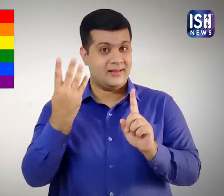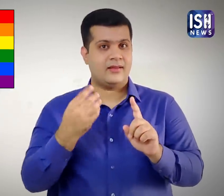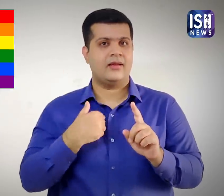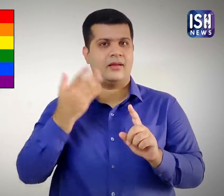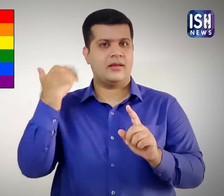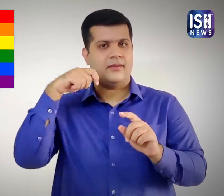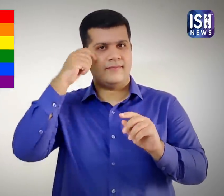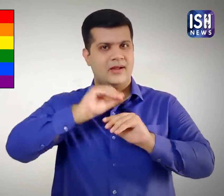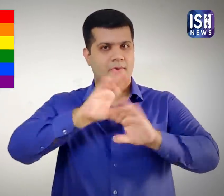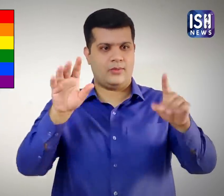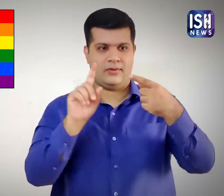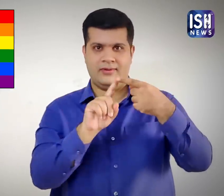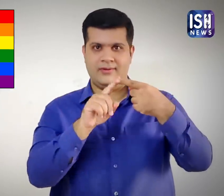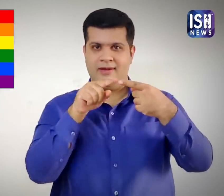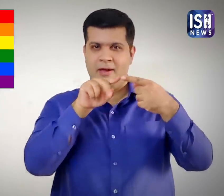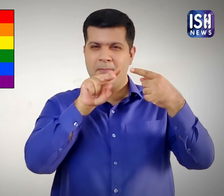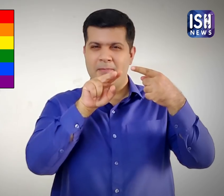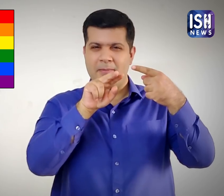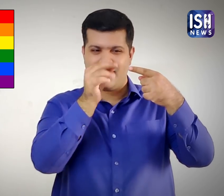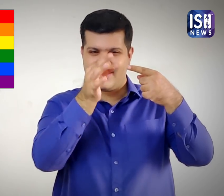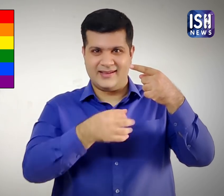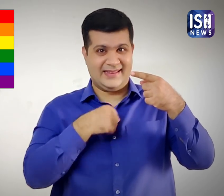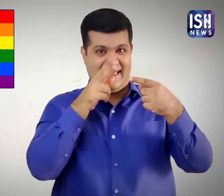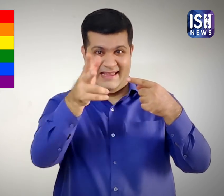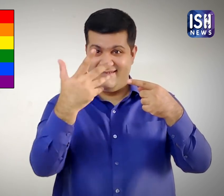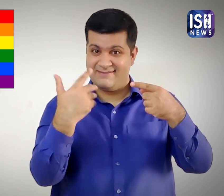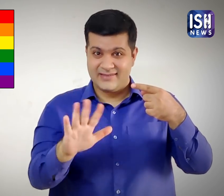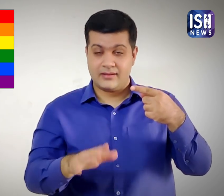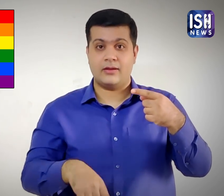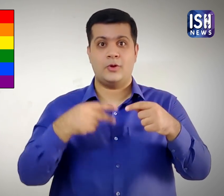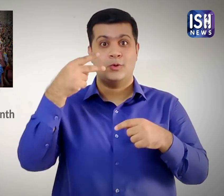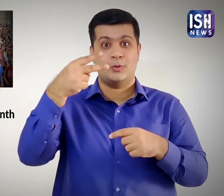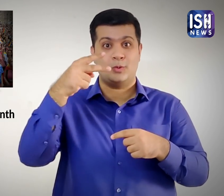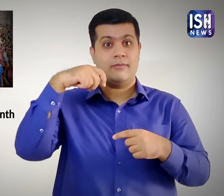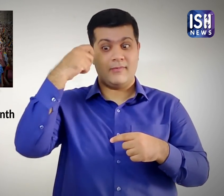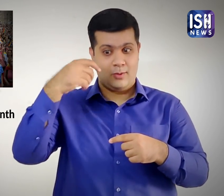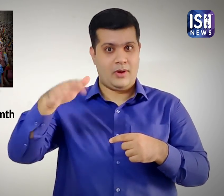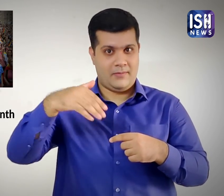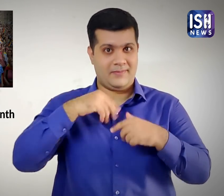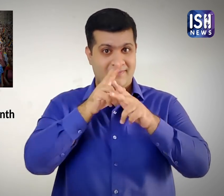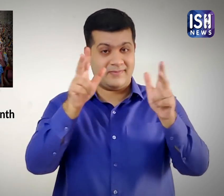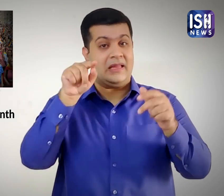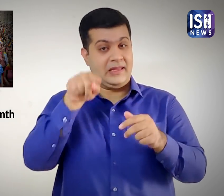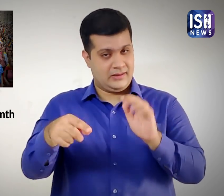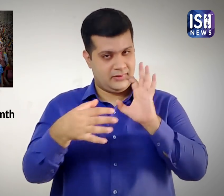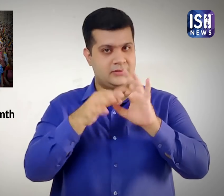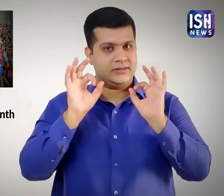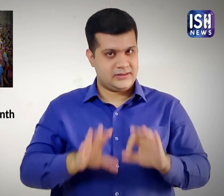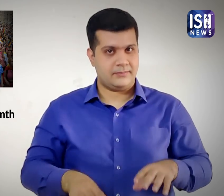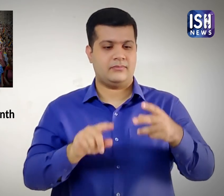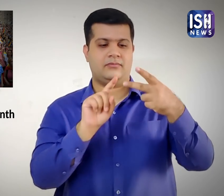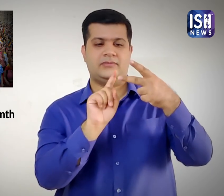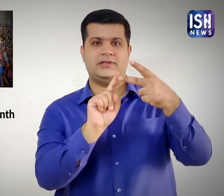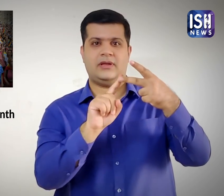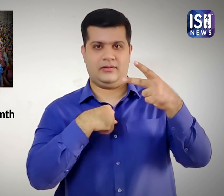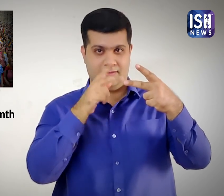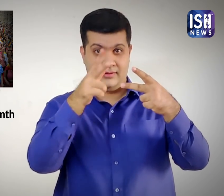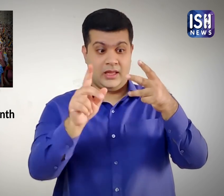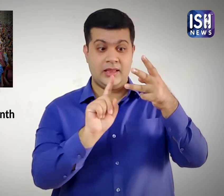हमने एक वीडियो जारी किया था जिसमें बताया गया था कि इस शब्द का क्या अर्थ है और आपको बताया था कि दो और वीडियो है। आज के वीडियो में हम LGBTQIA